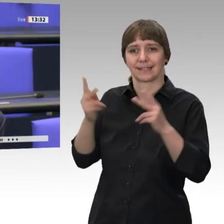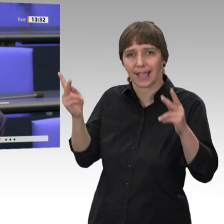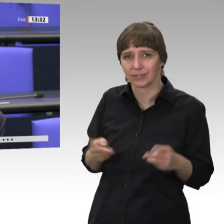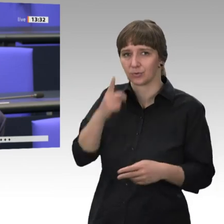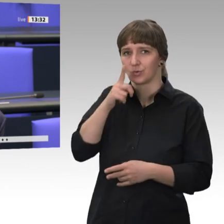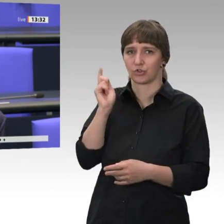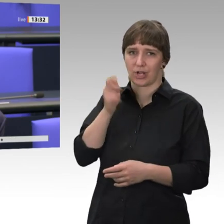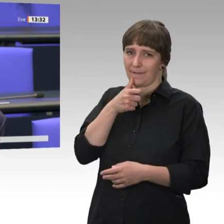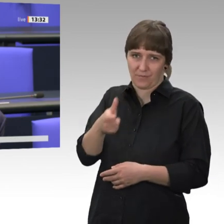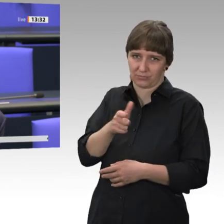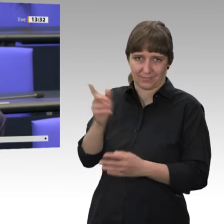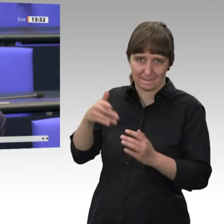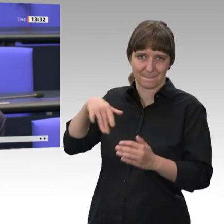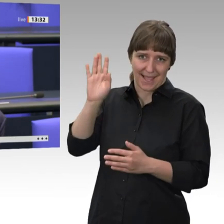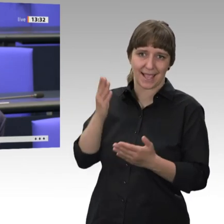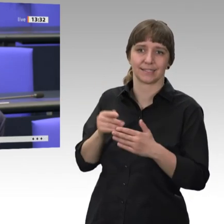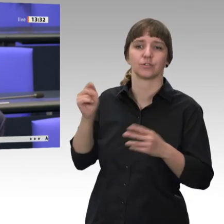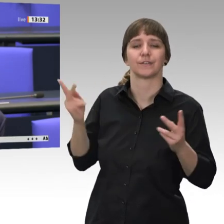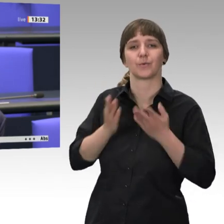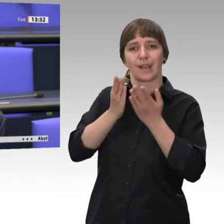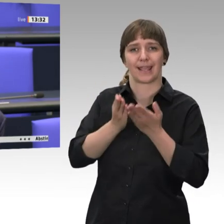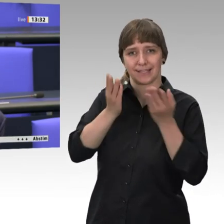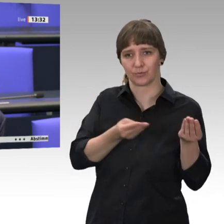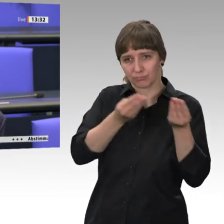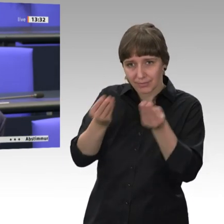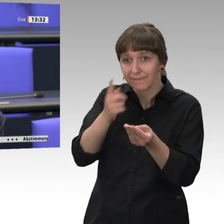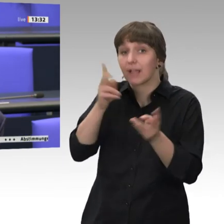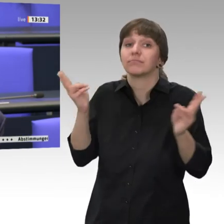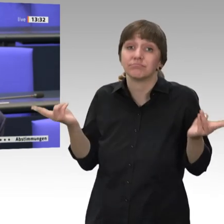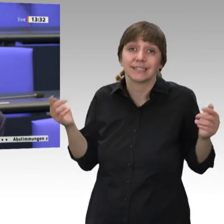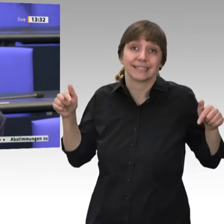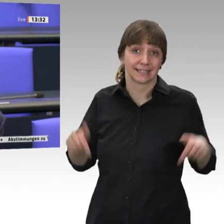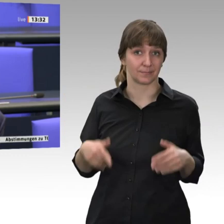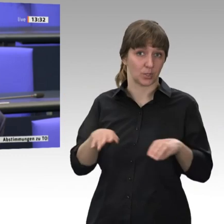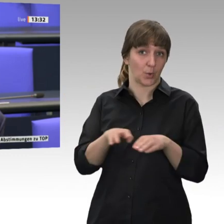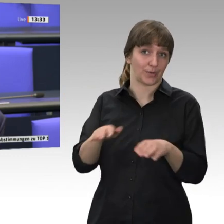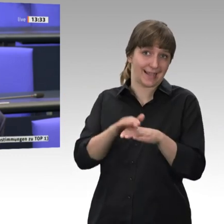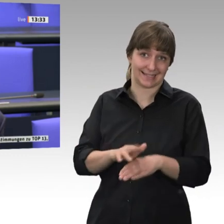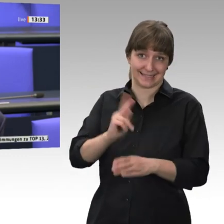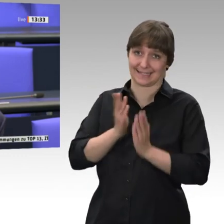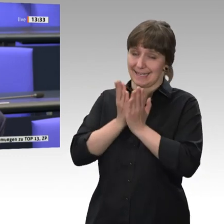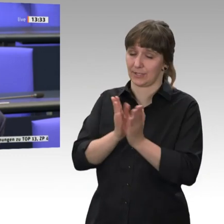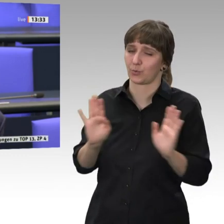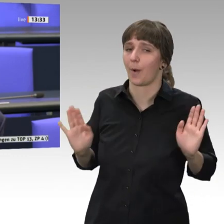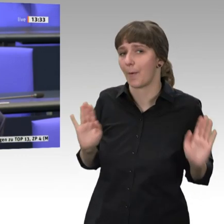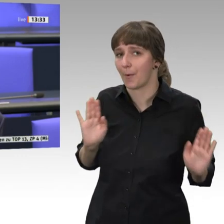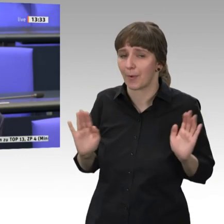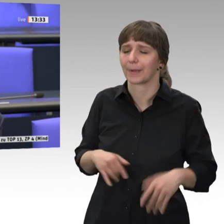hier auch noch mal zur dritten Lesung einbringen. Wenn es denn zur dritten Lesung kommt, Grundrente, meine Frage an dich ist, das ist ja ganz offensichtlich eine